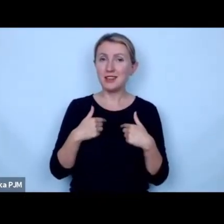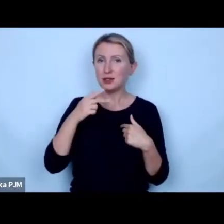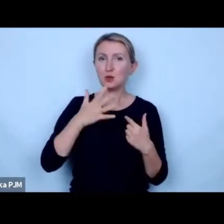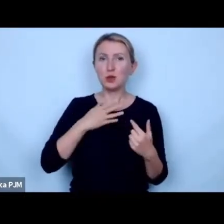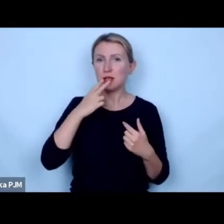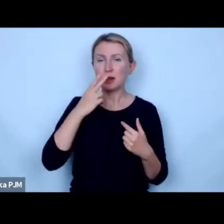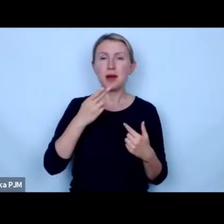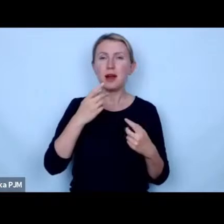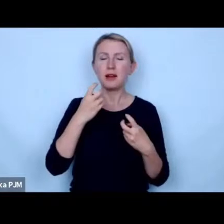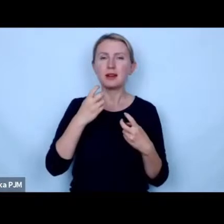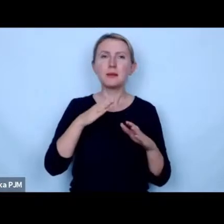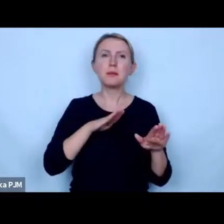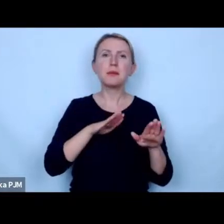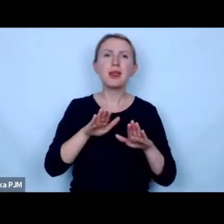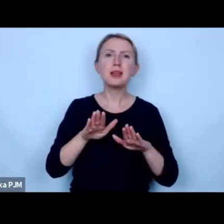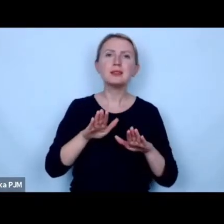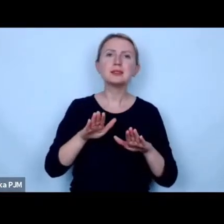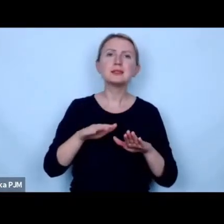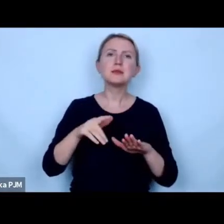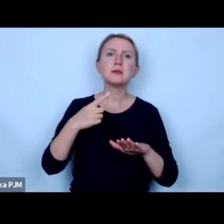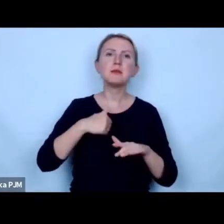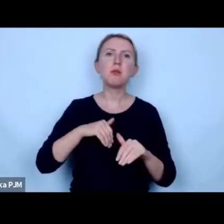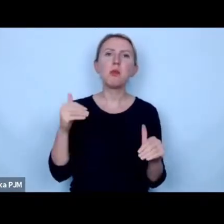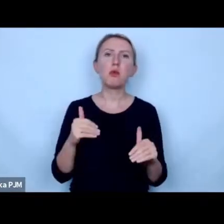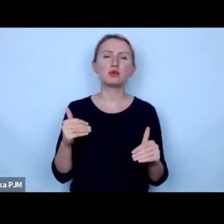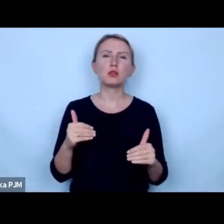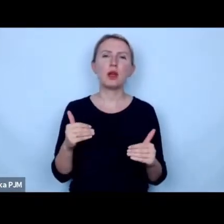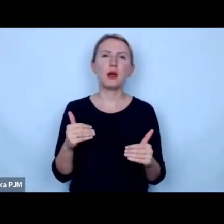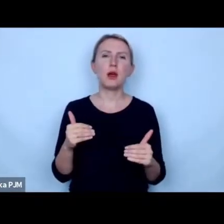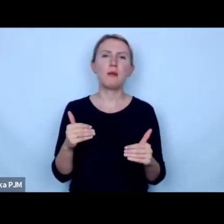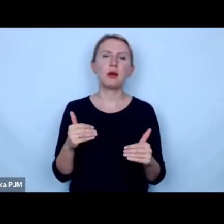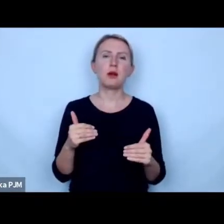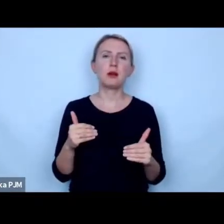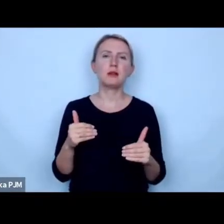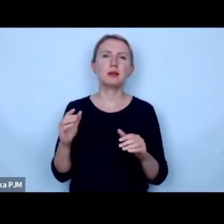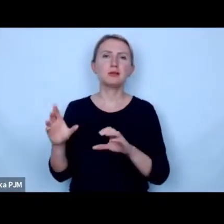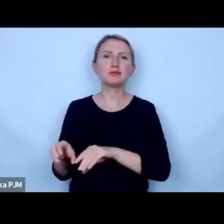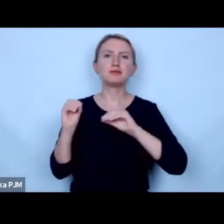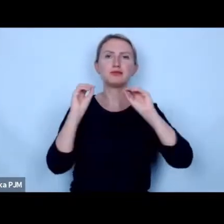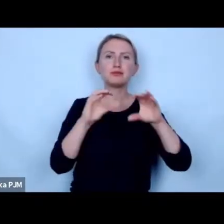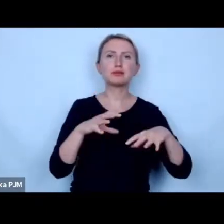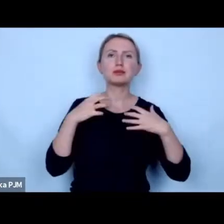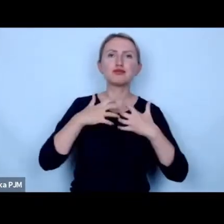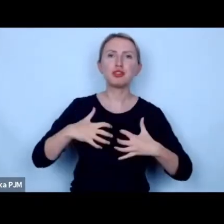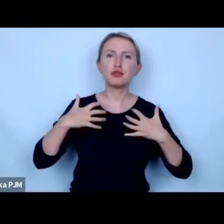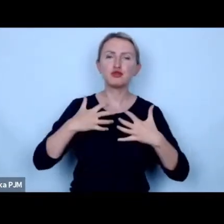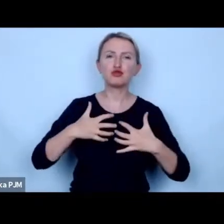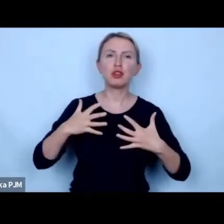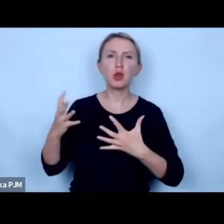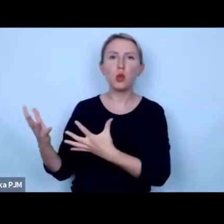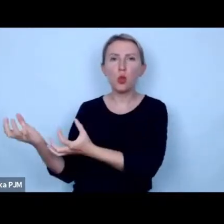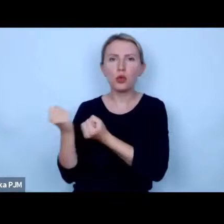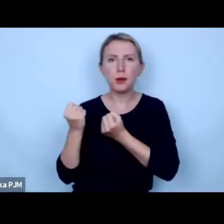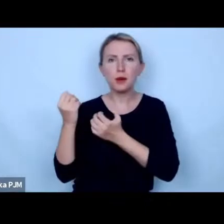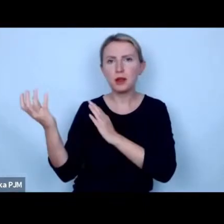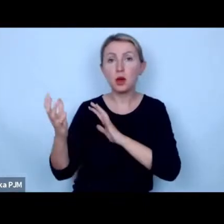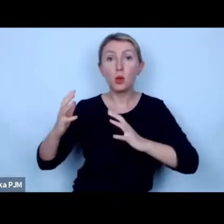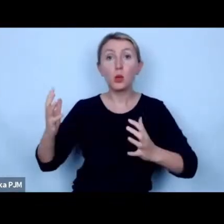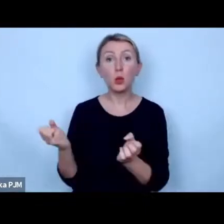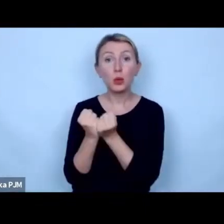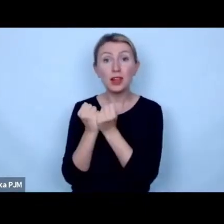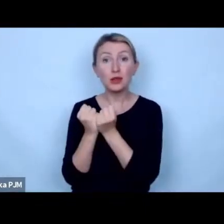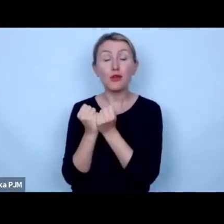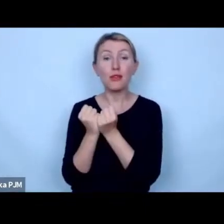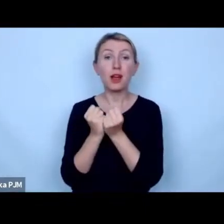miejsc gdzie moglibyśmy dawać zwierzęta które są odebrane już z rąk